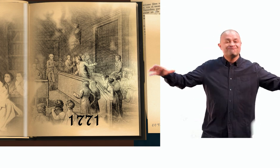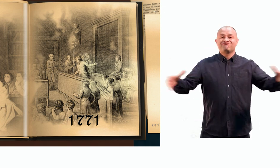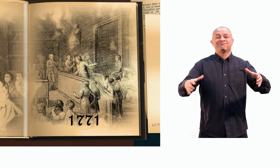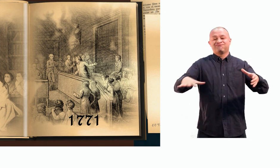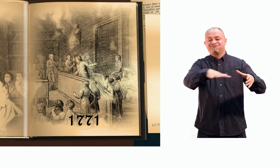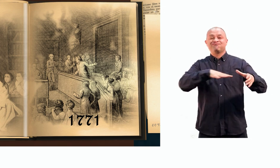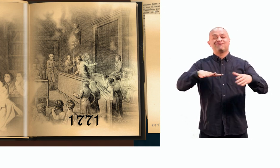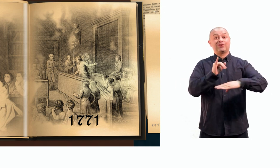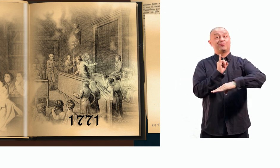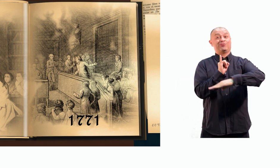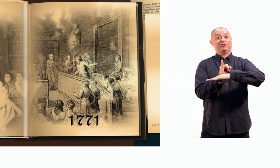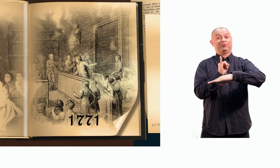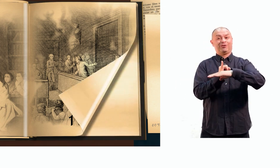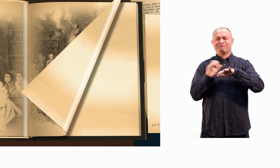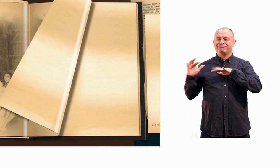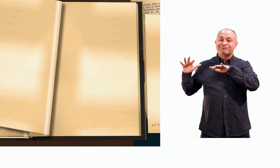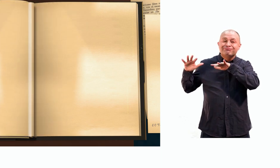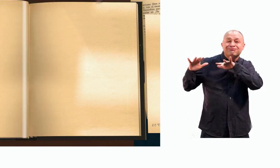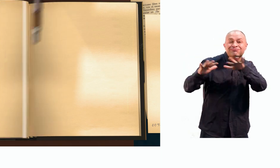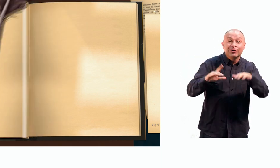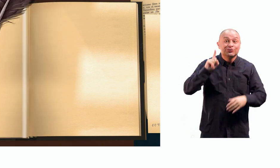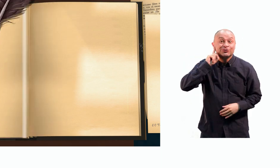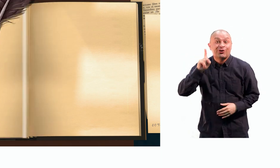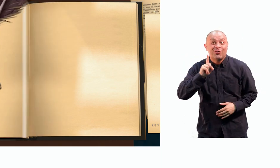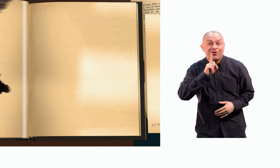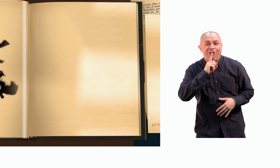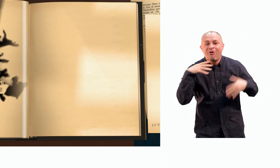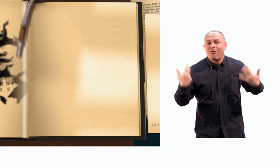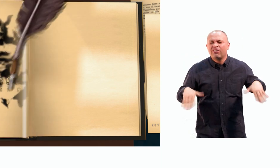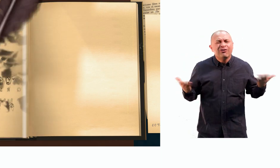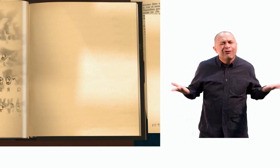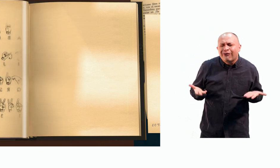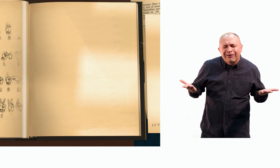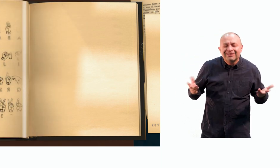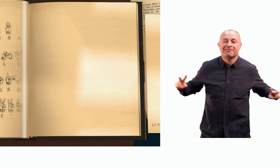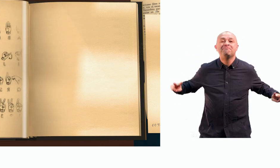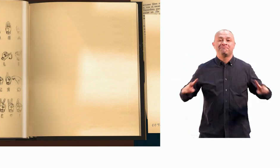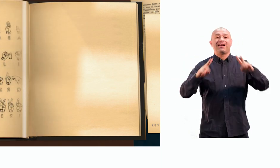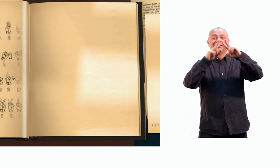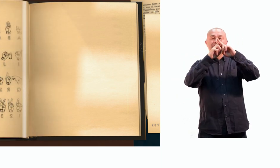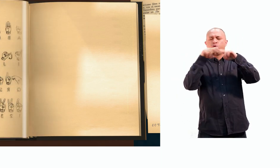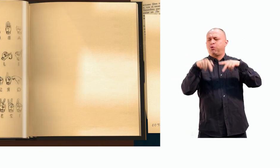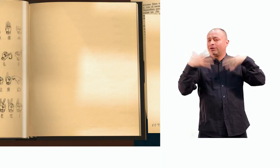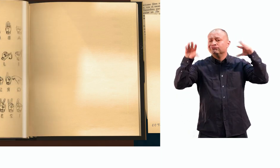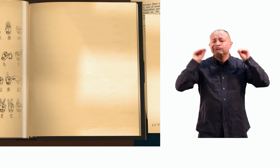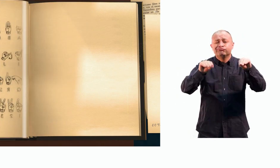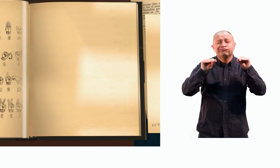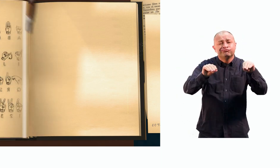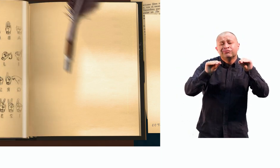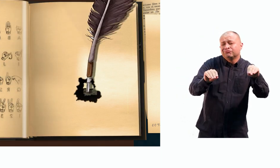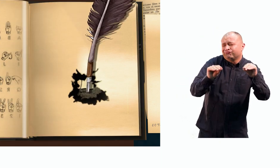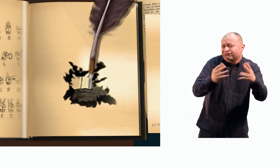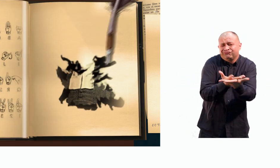Esta institución acogió a los niños sordos de París, enseñándoles todo tipo de disciplinas,